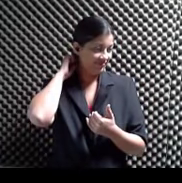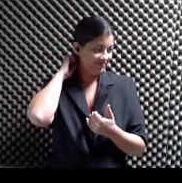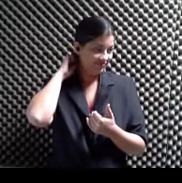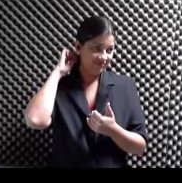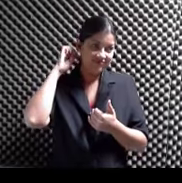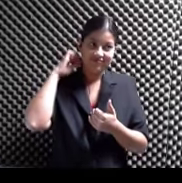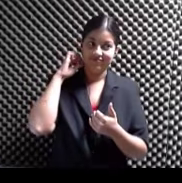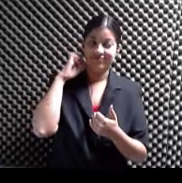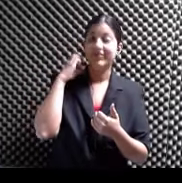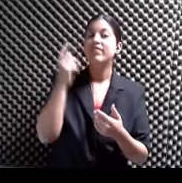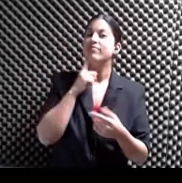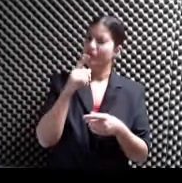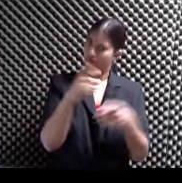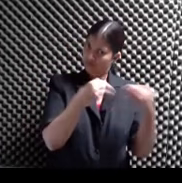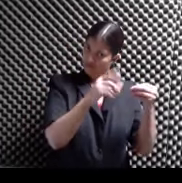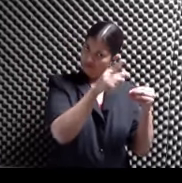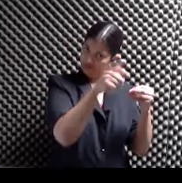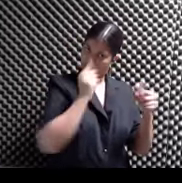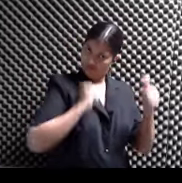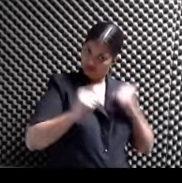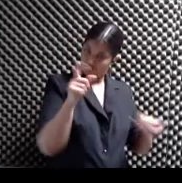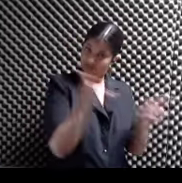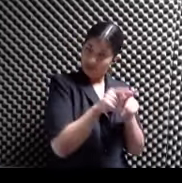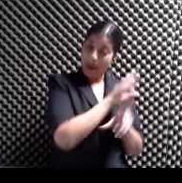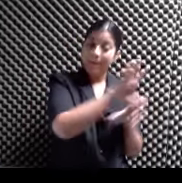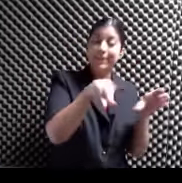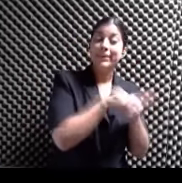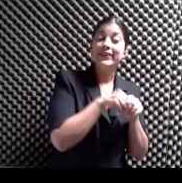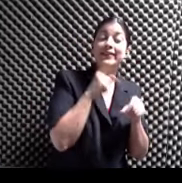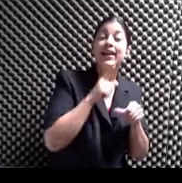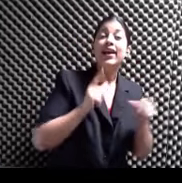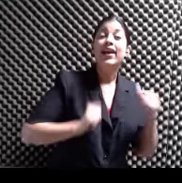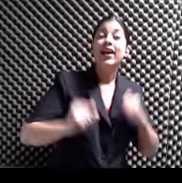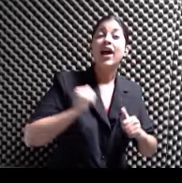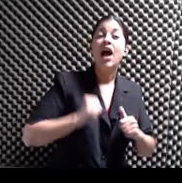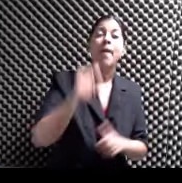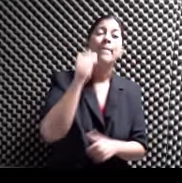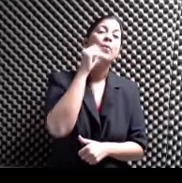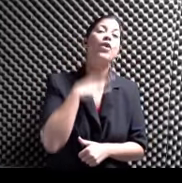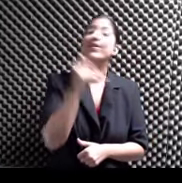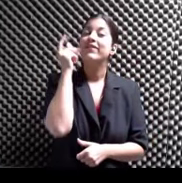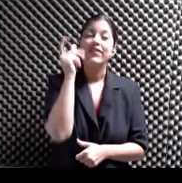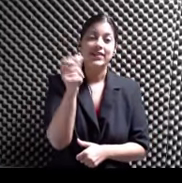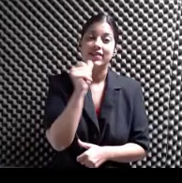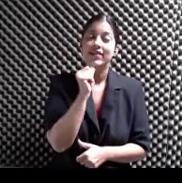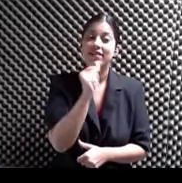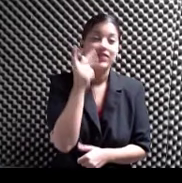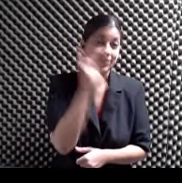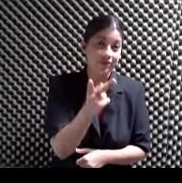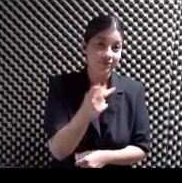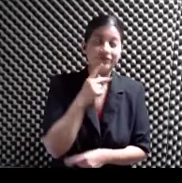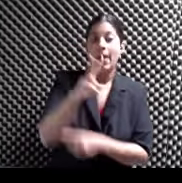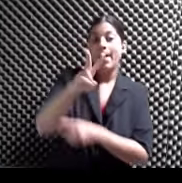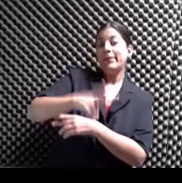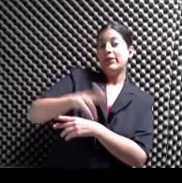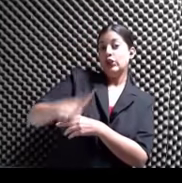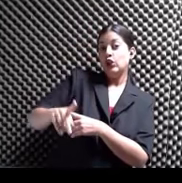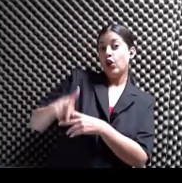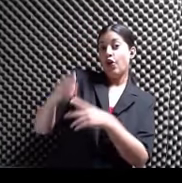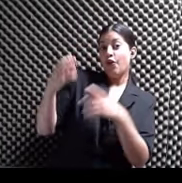También se va a estar vendiendo Como parte del espectáculo De Mujer Invisible Exacto Que es del 22 de febrero Al 3 de marzo 22